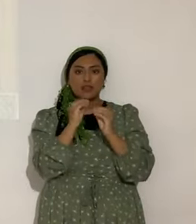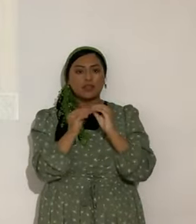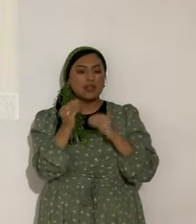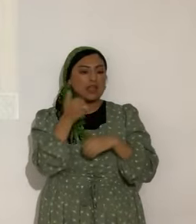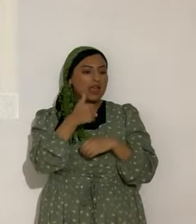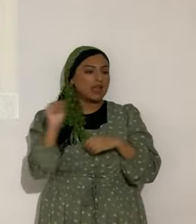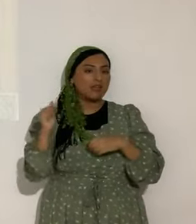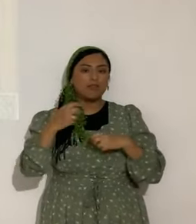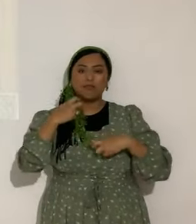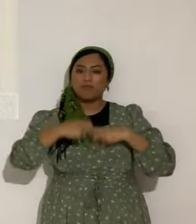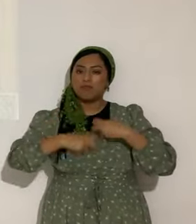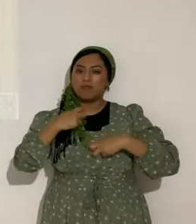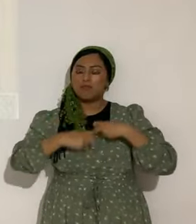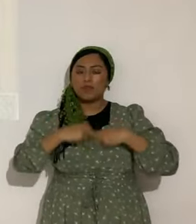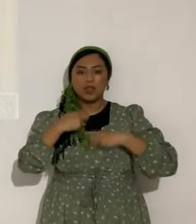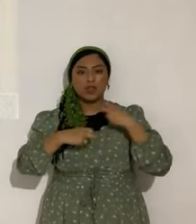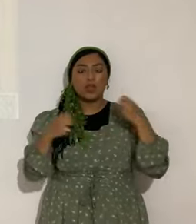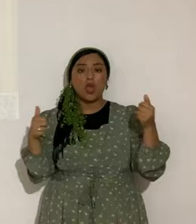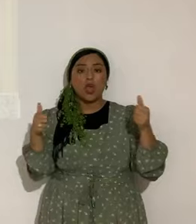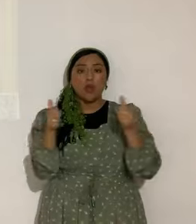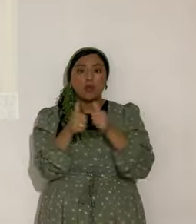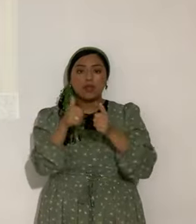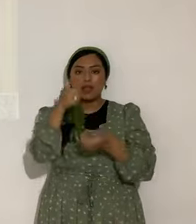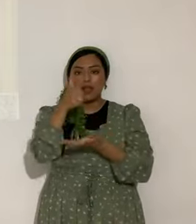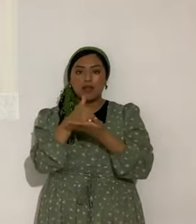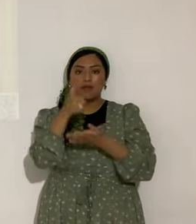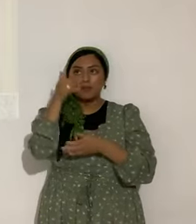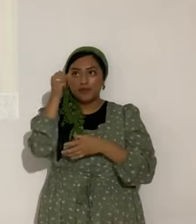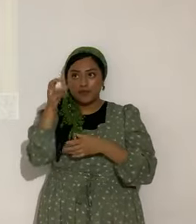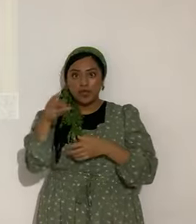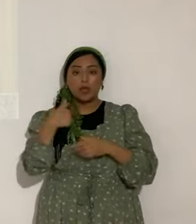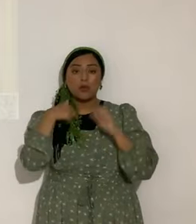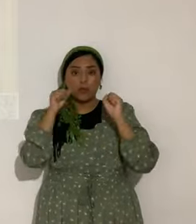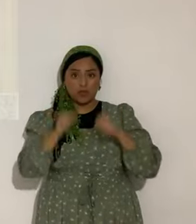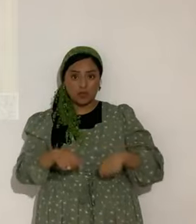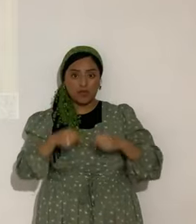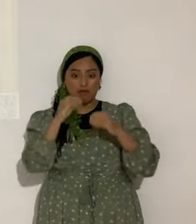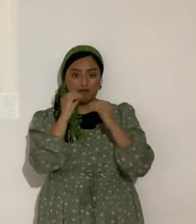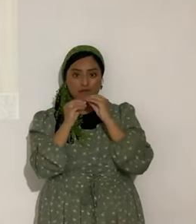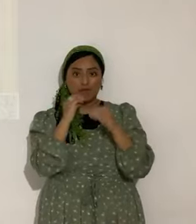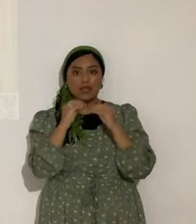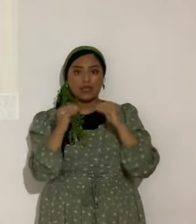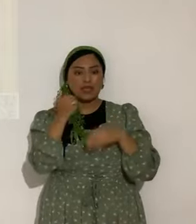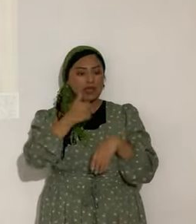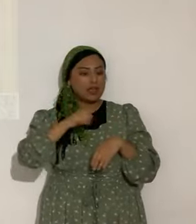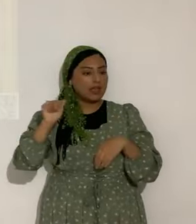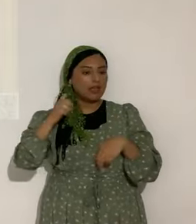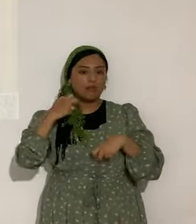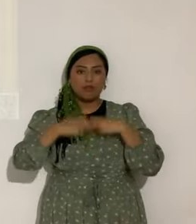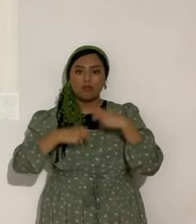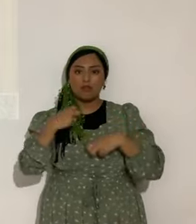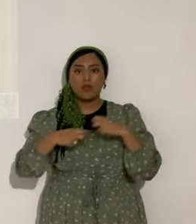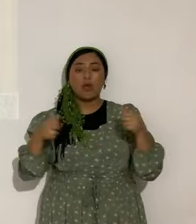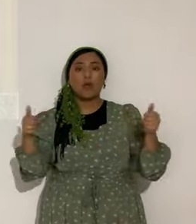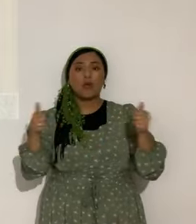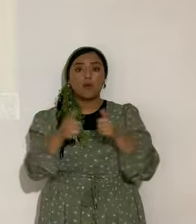problema. Con la ayuda de Yashua. Que podemos solucionar. Cualquier problema. Con la ayuda de